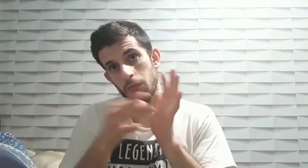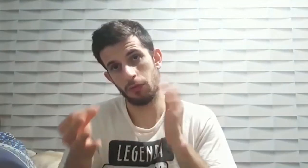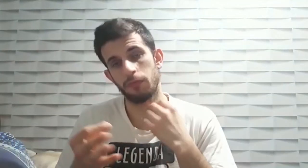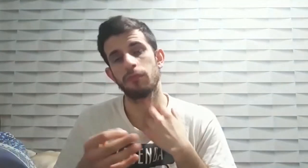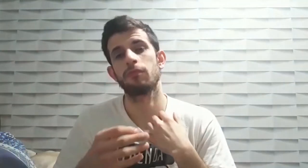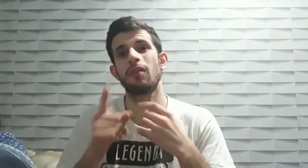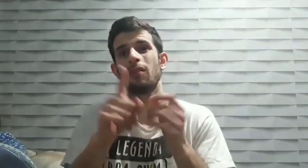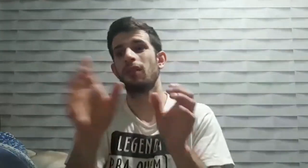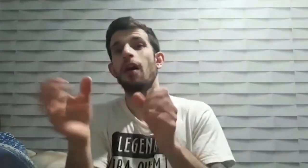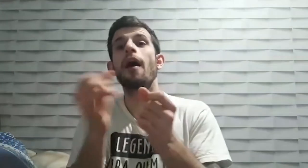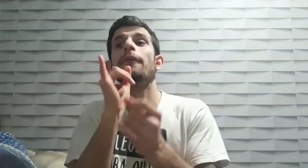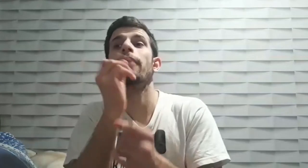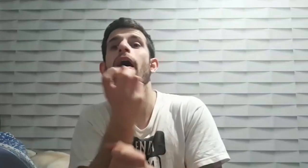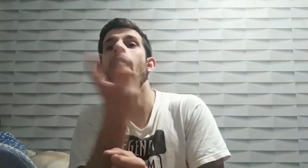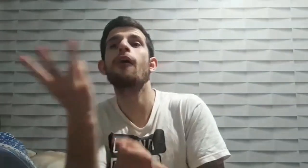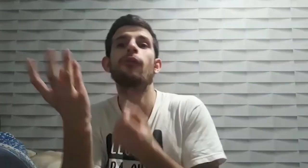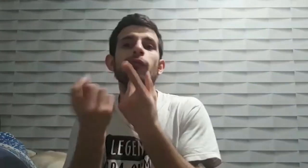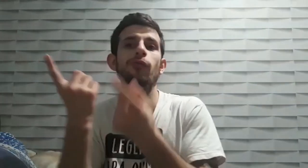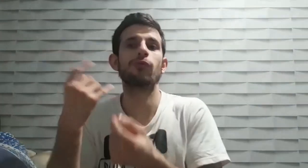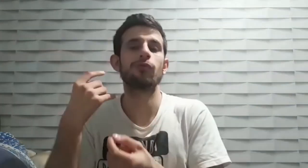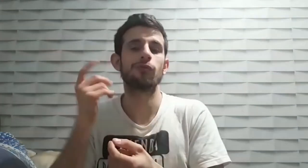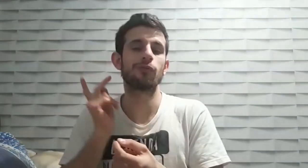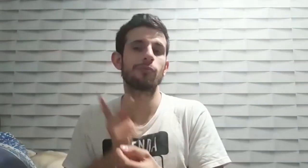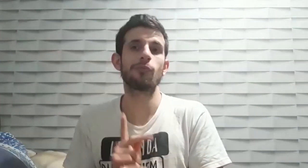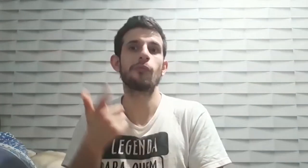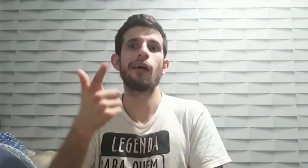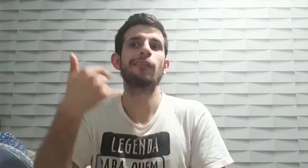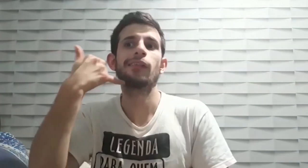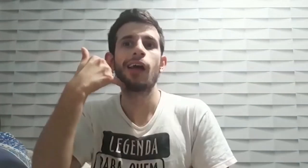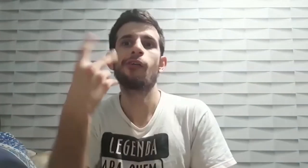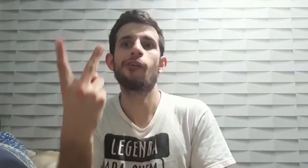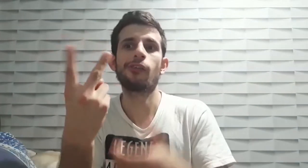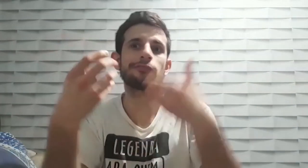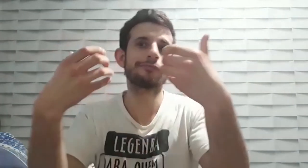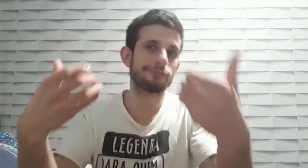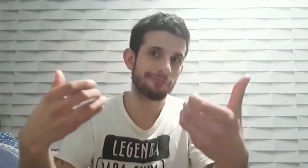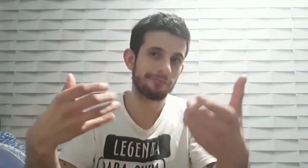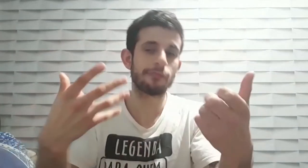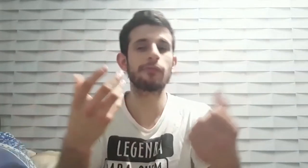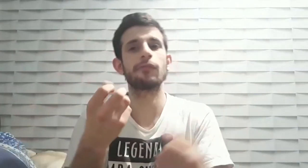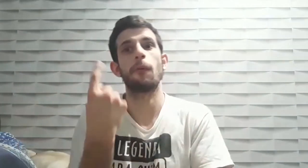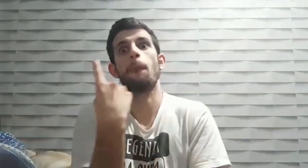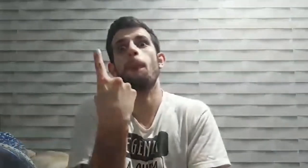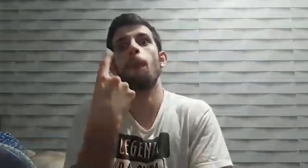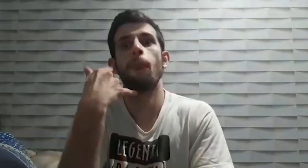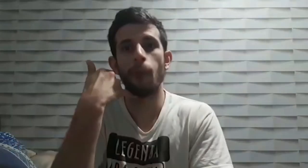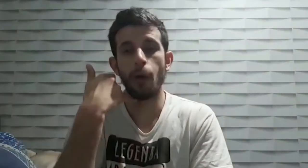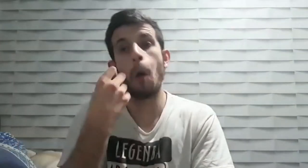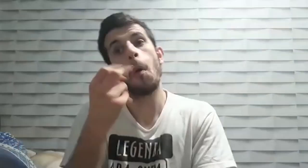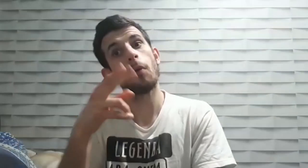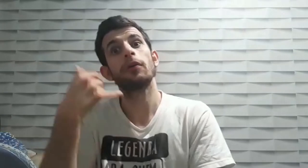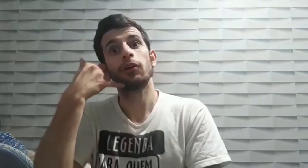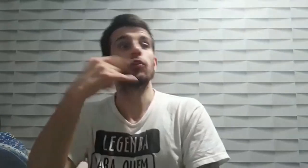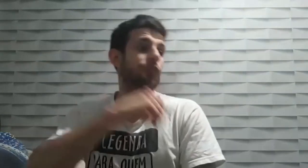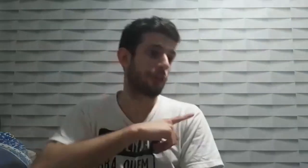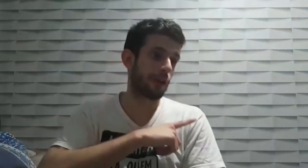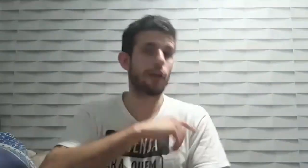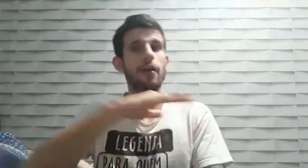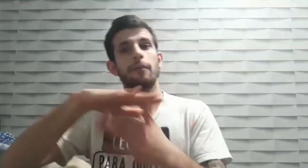um celular e um notebook mas isso também daria muito trabalho por isso para mim é perda de tempo